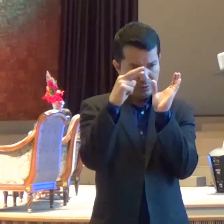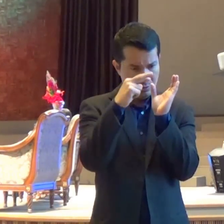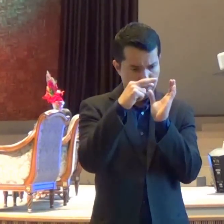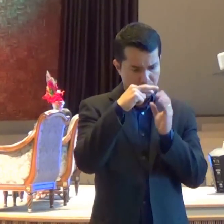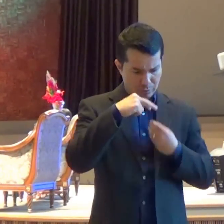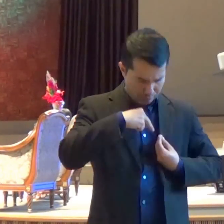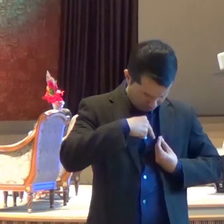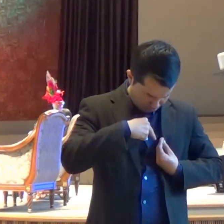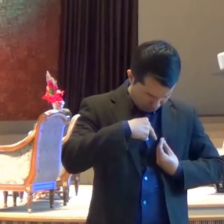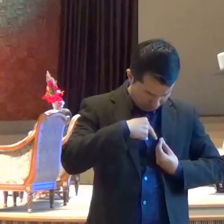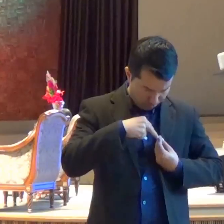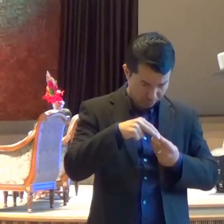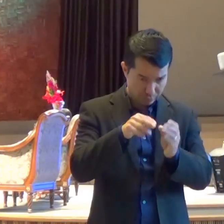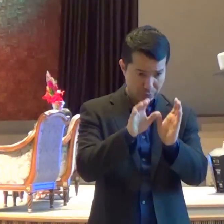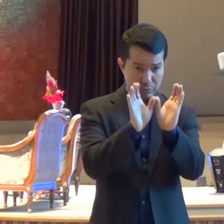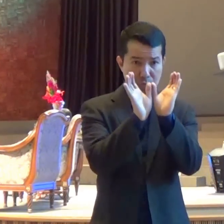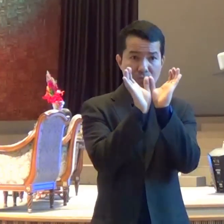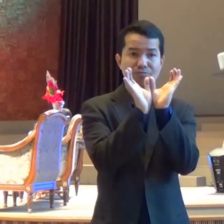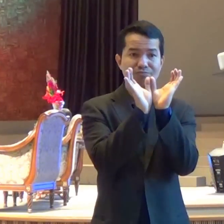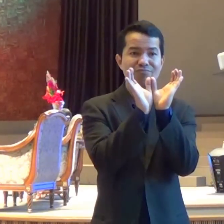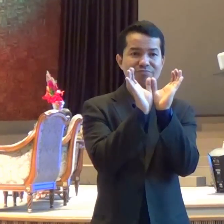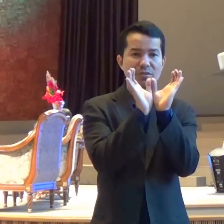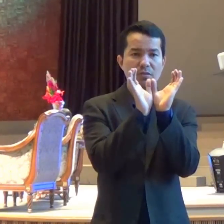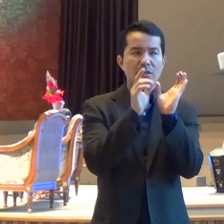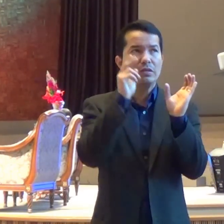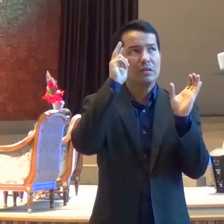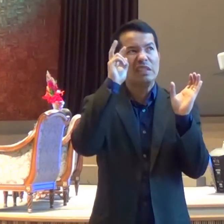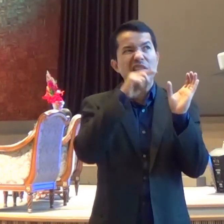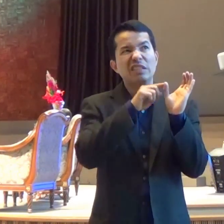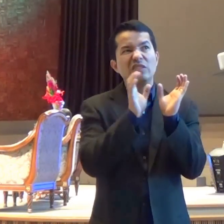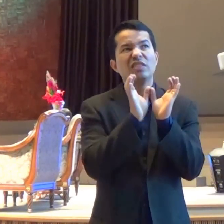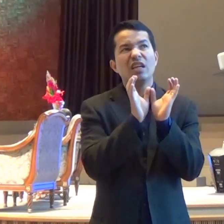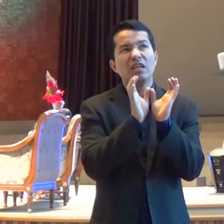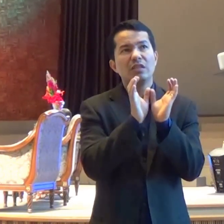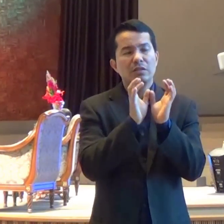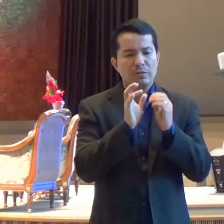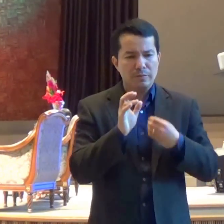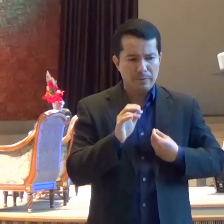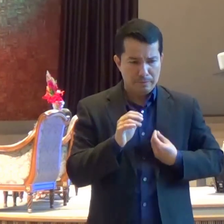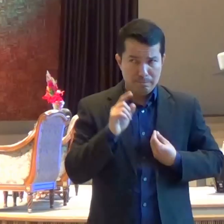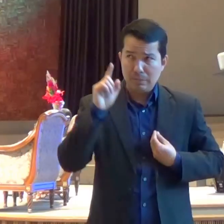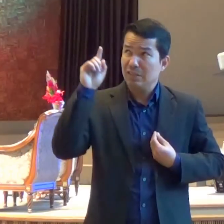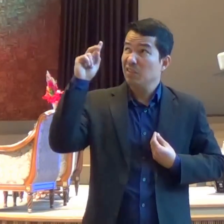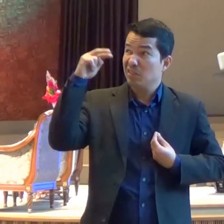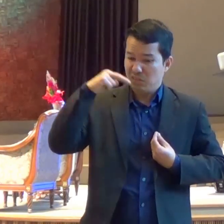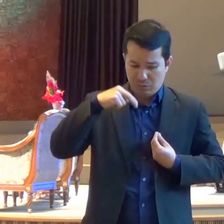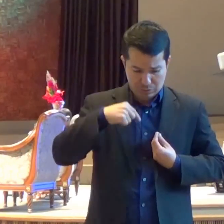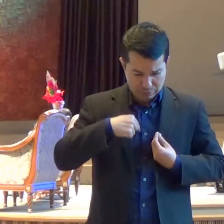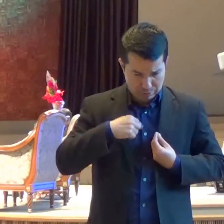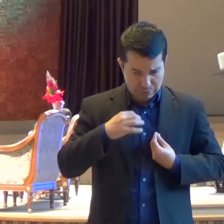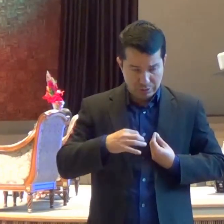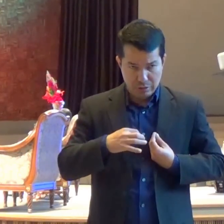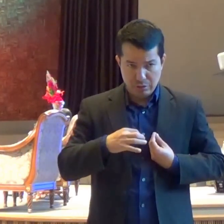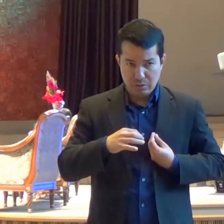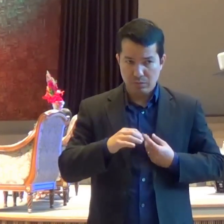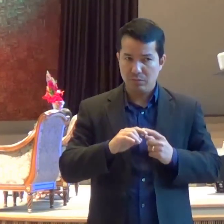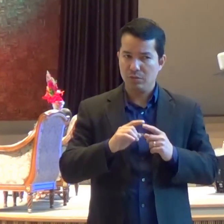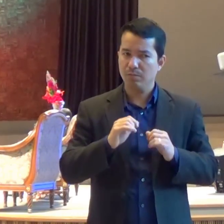E dizer Senhor Como é que está? Como é que o Senhor Está vendo A minha vida? Agora toma cuidado Porque